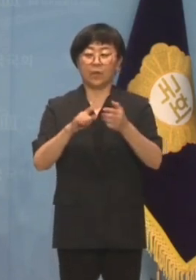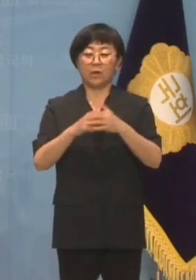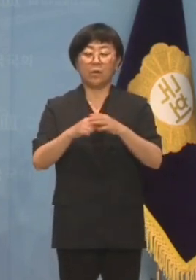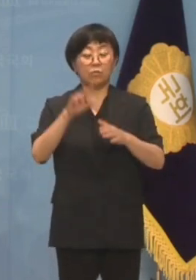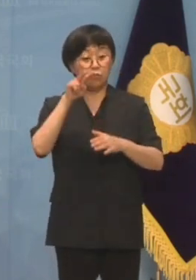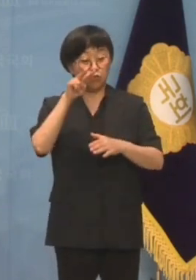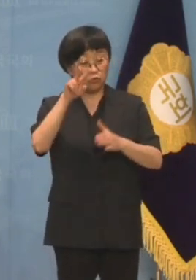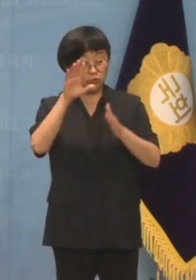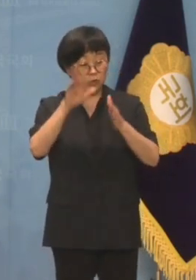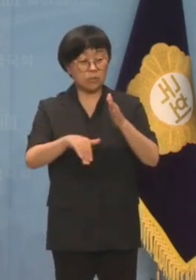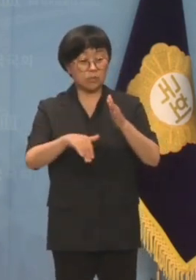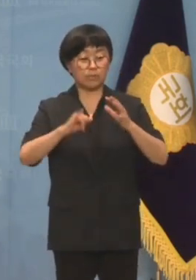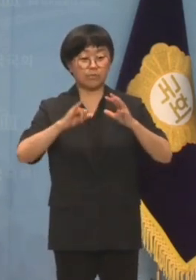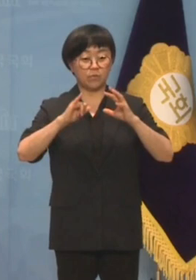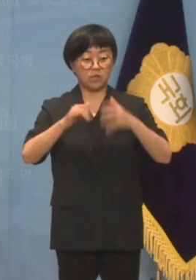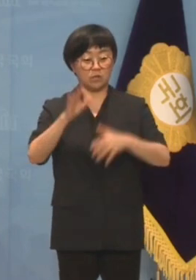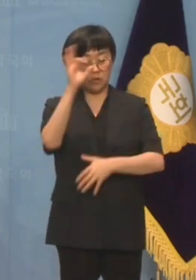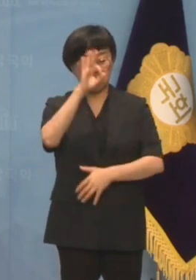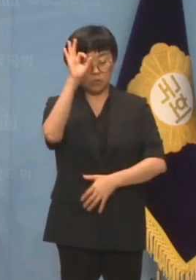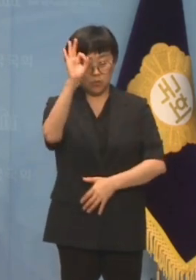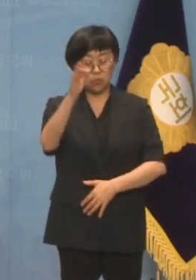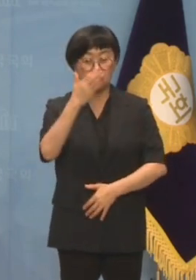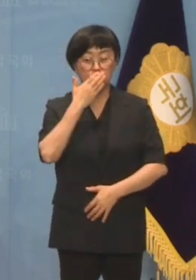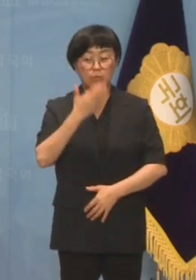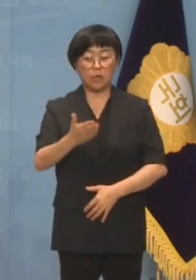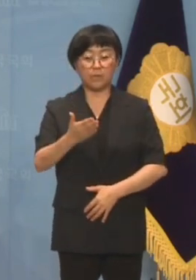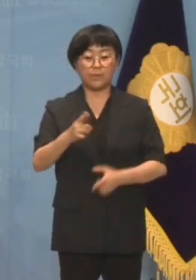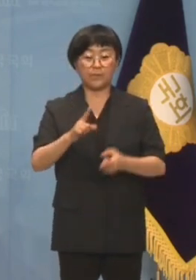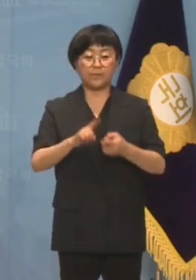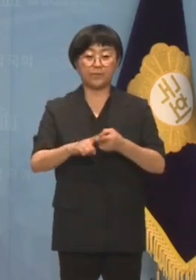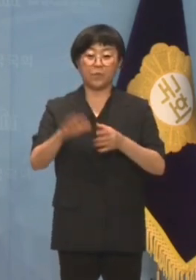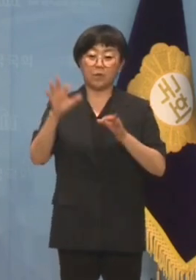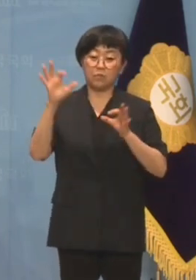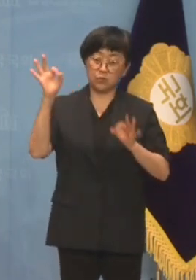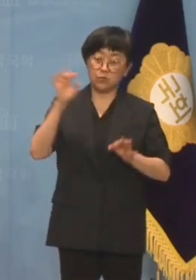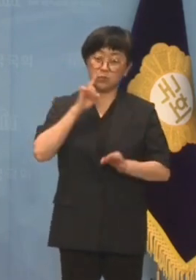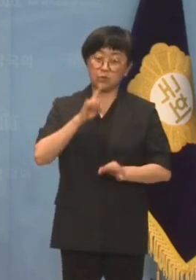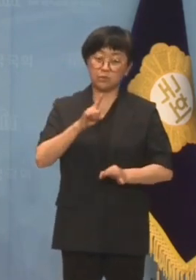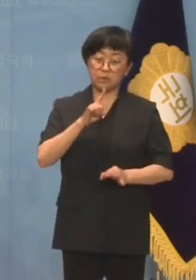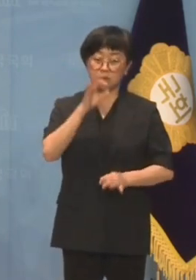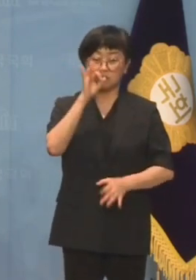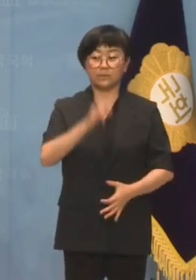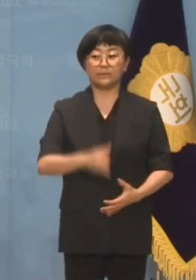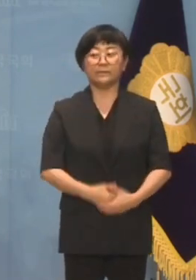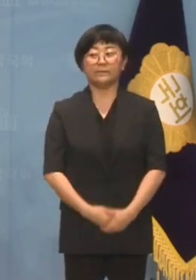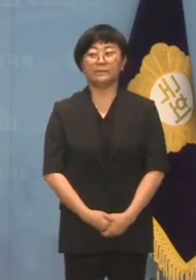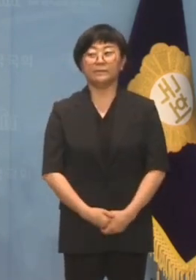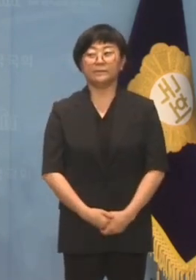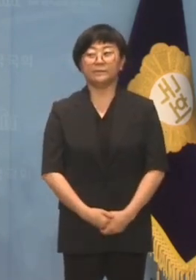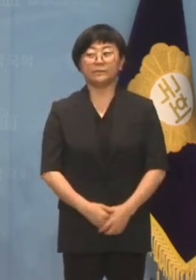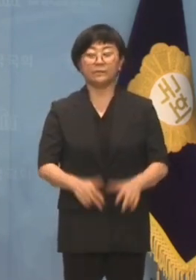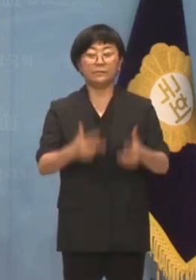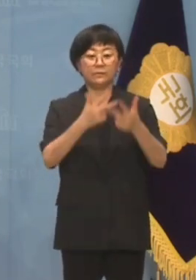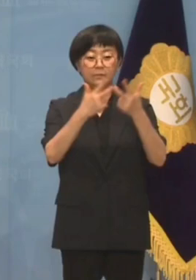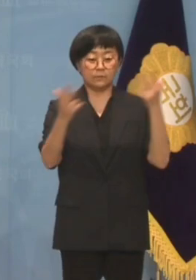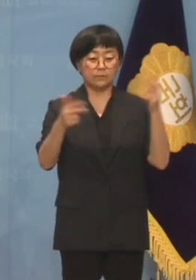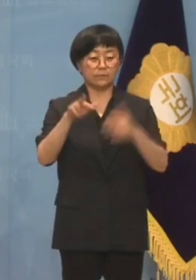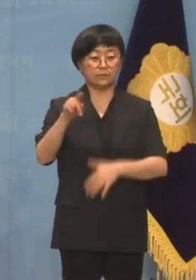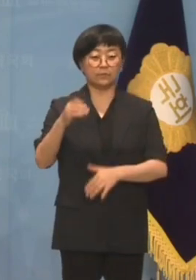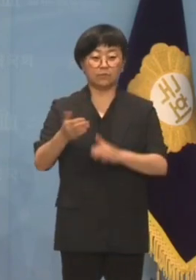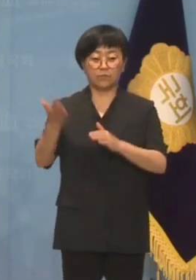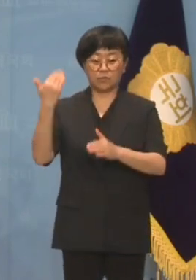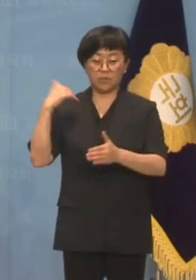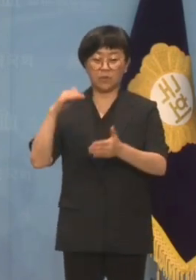보는 눈에 따라 세상의 돼지로 보이기도 하고 부처로 보이기도 한다는 말이 있습니다. 이재명, 송영길